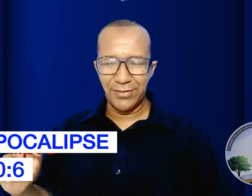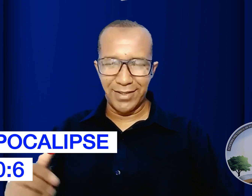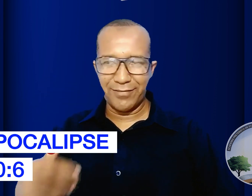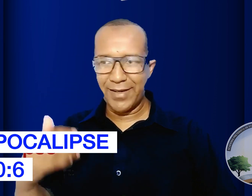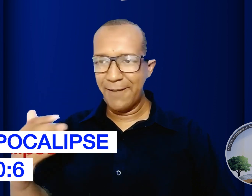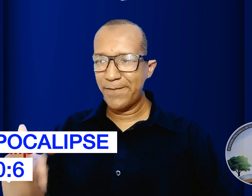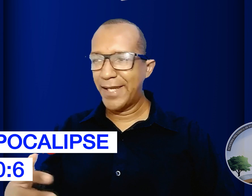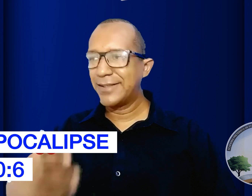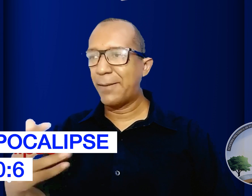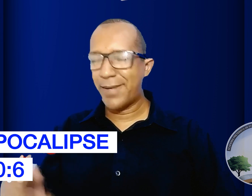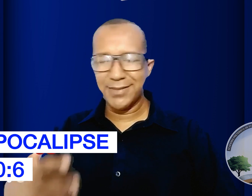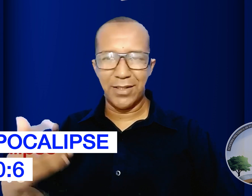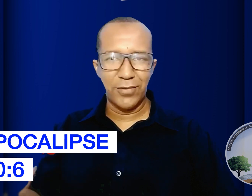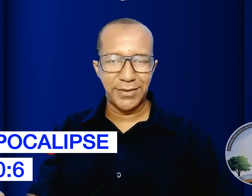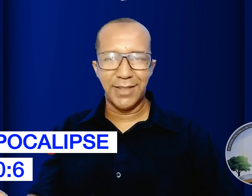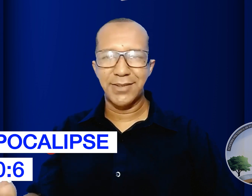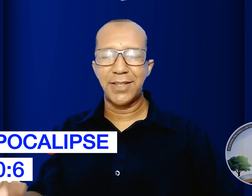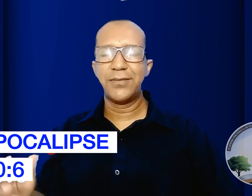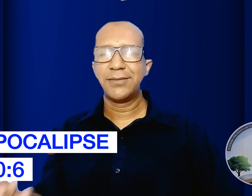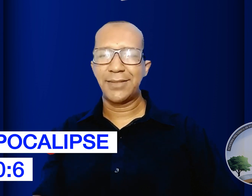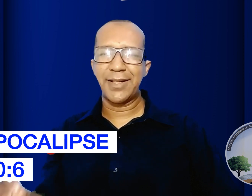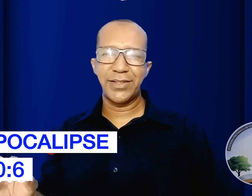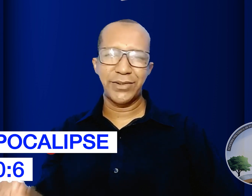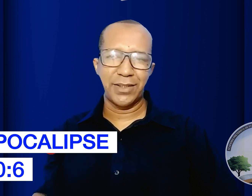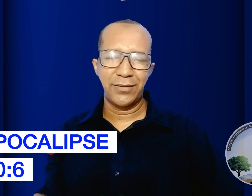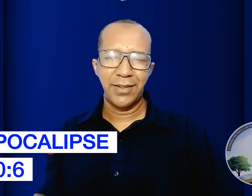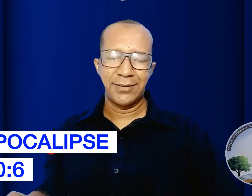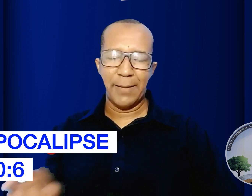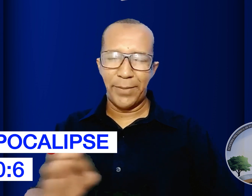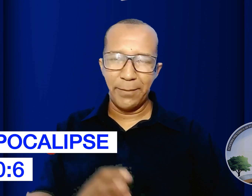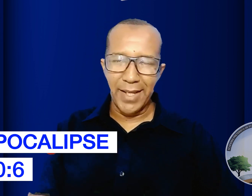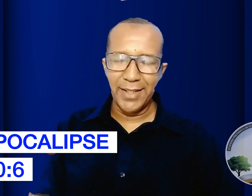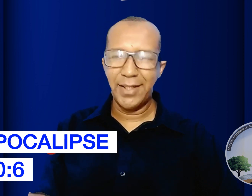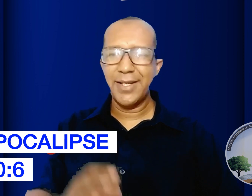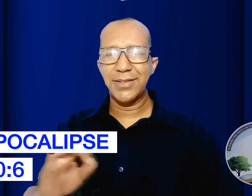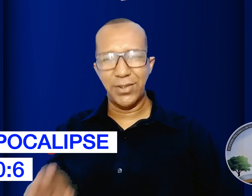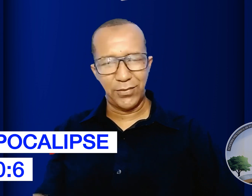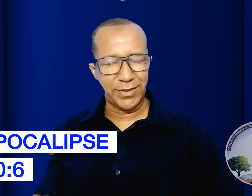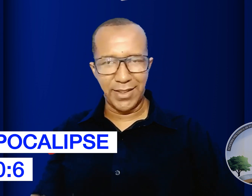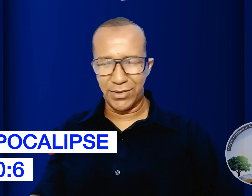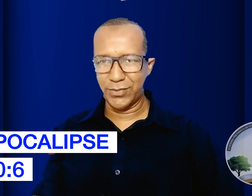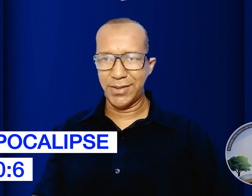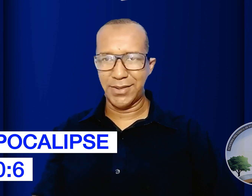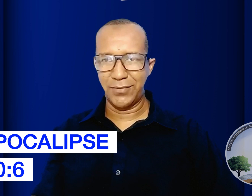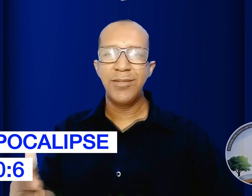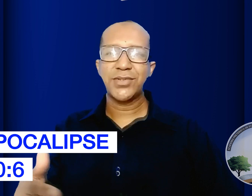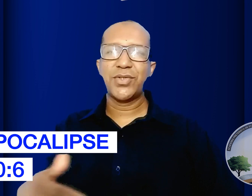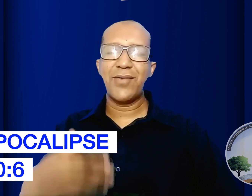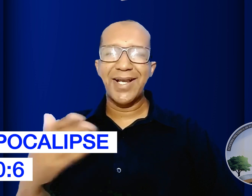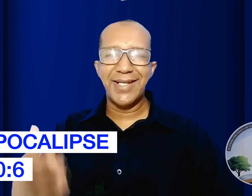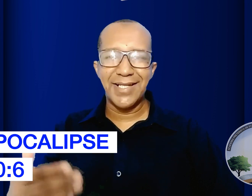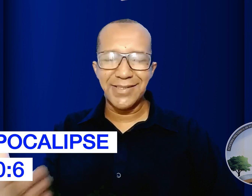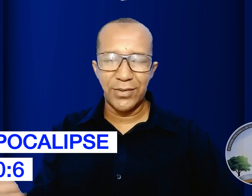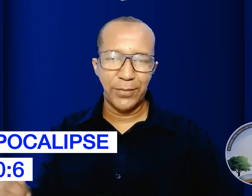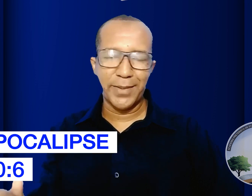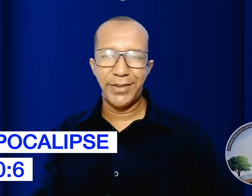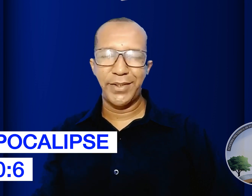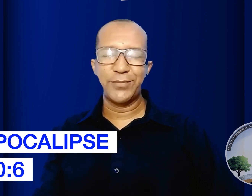nos levar ainda mais a consideração da questão da primeira e a segunda ressurreição isso não é uma criação do preterismo